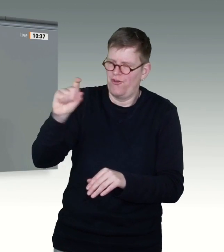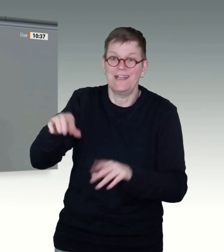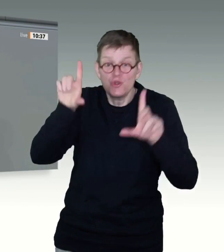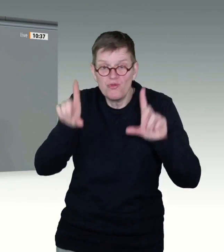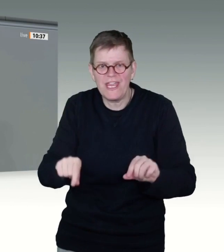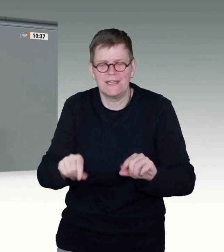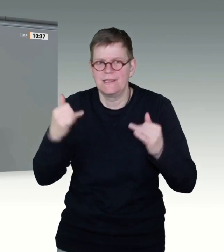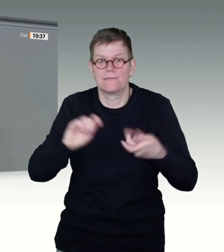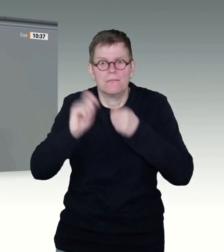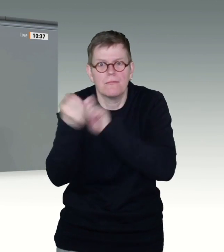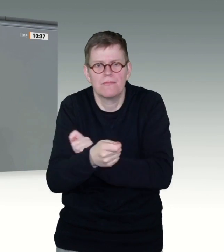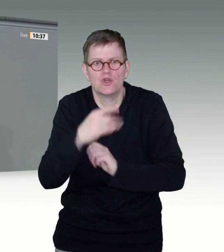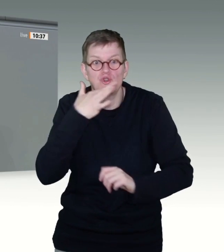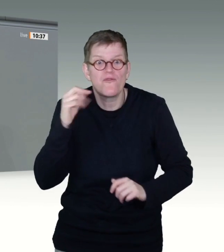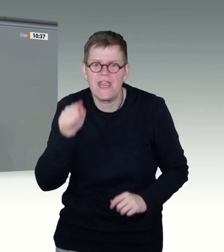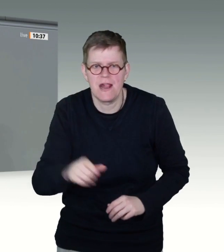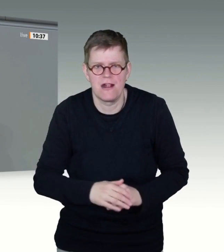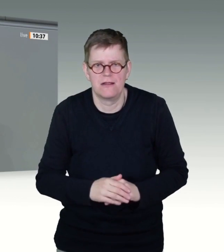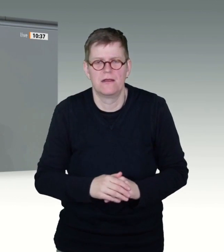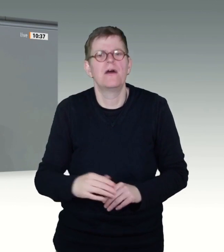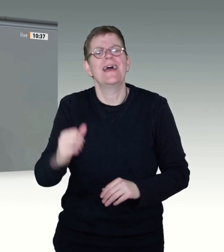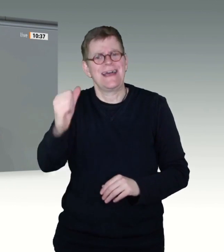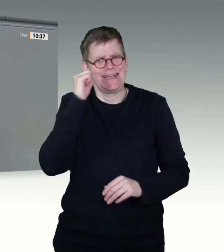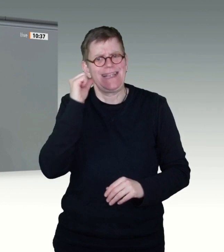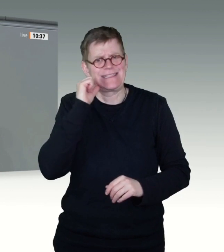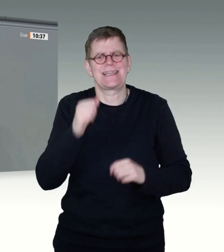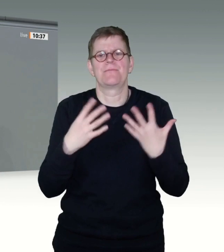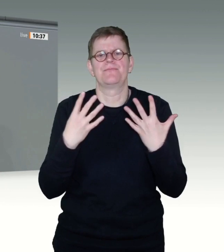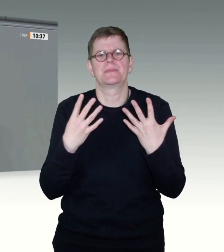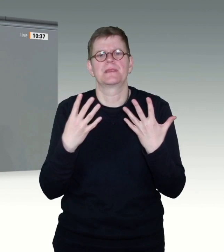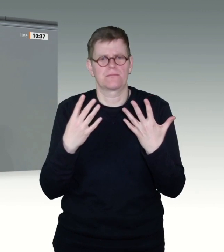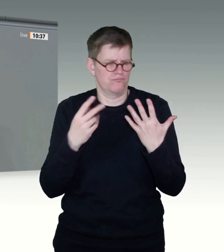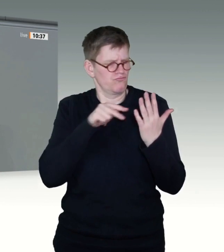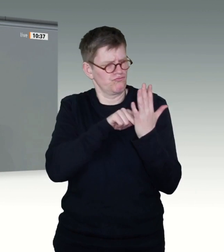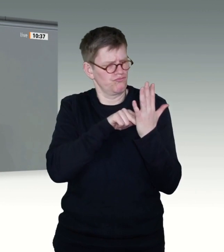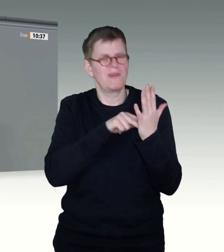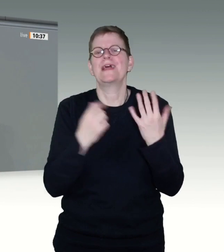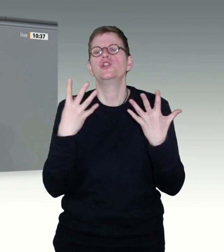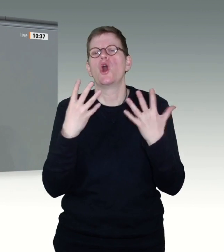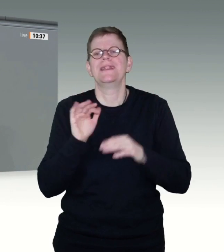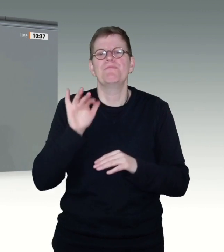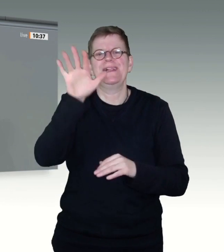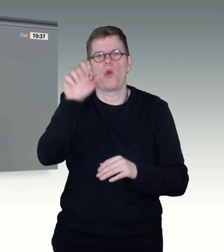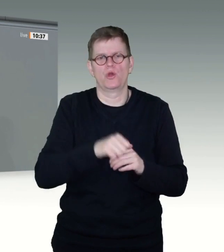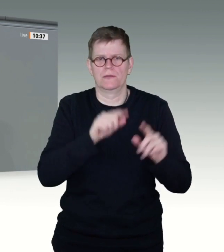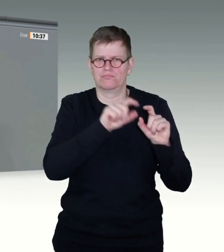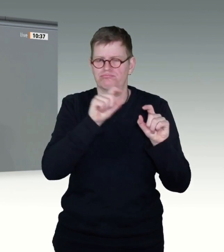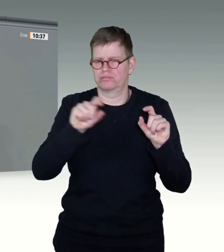die Länder knapp 9 Millionen Impfstoffdosen ausgeliefert worden. Das bedeutet, dass nach Abzug der zurückgehaltenen